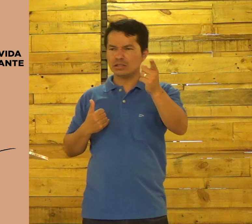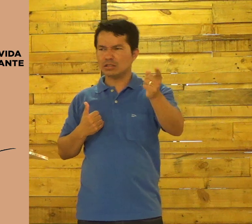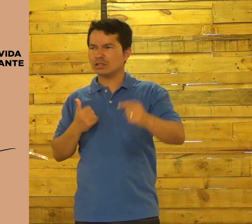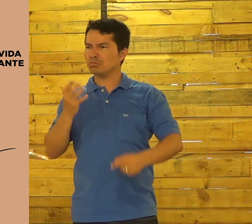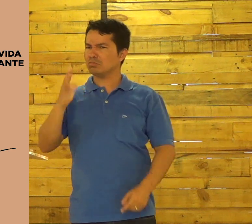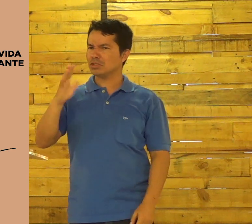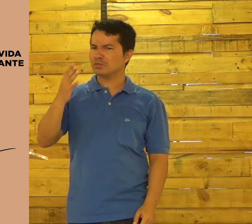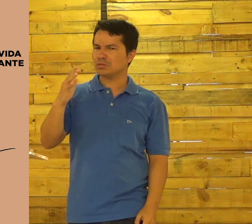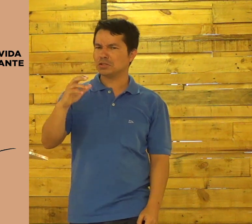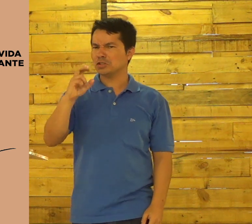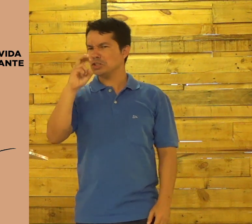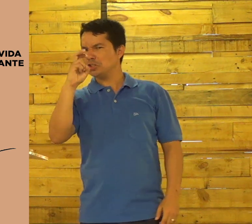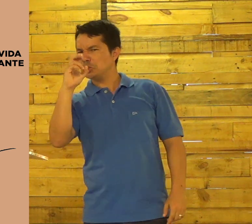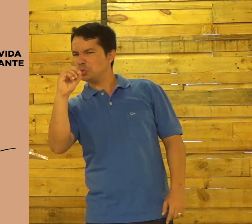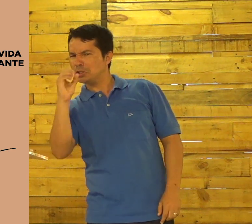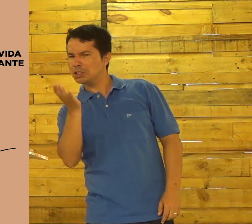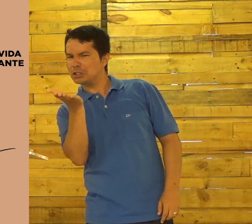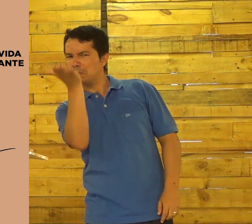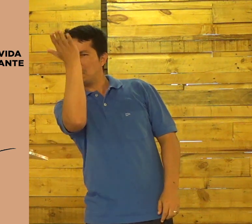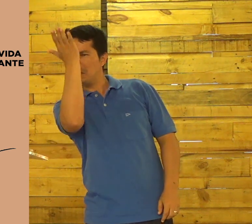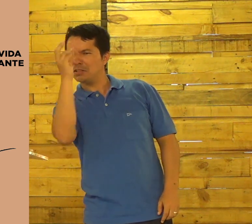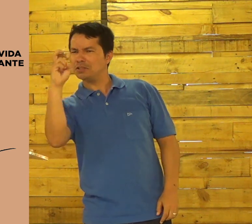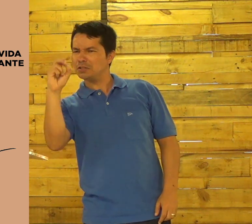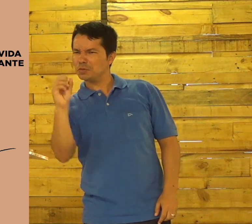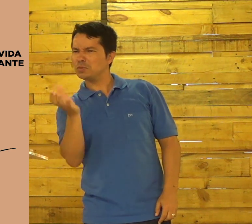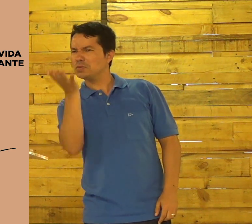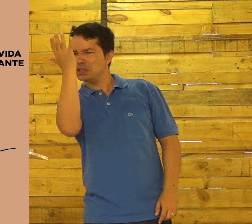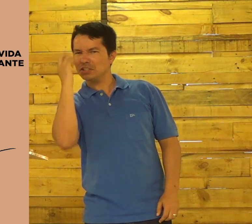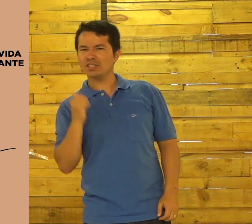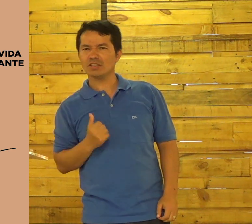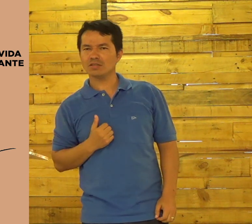Ela tem já mais de 50 anos.